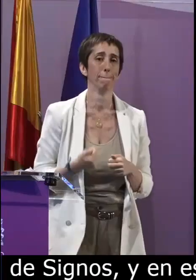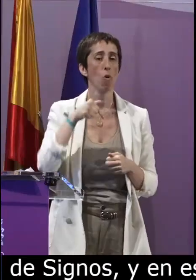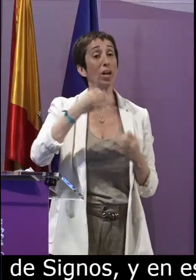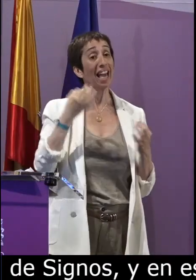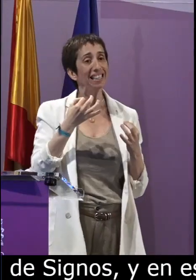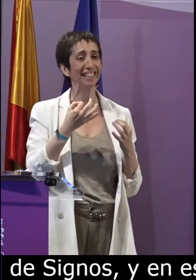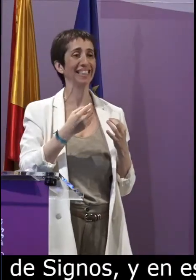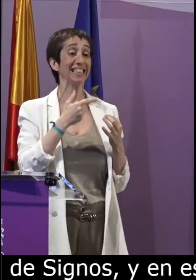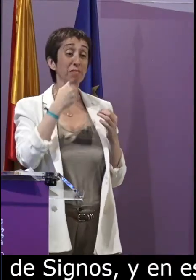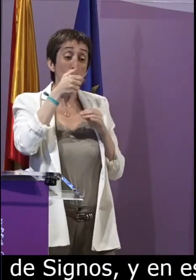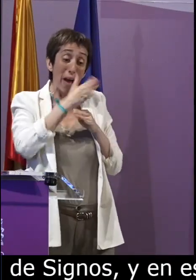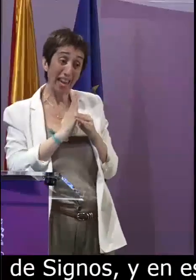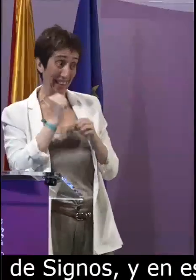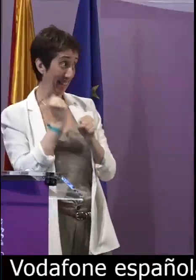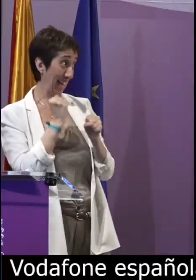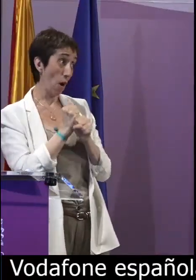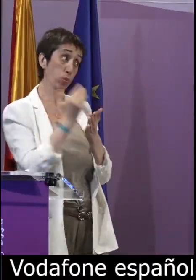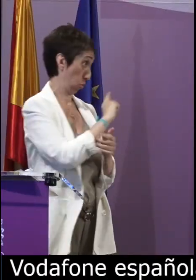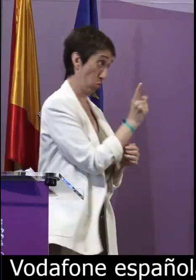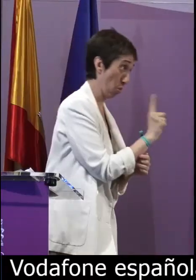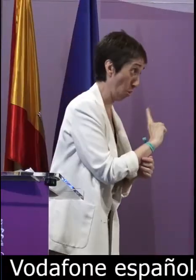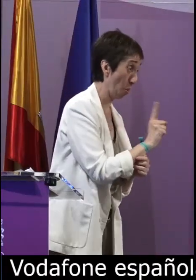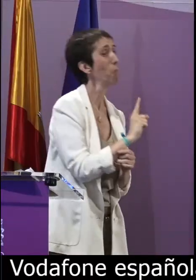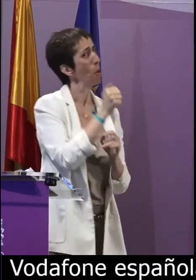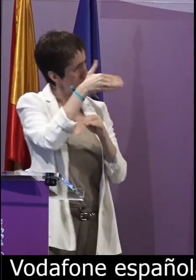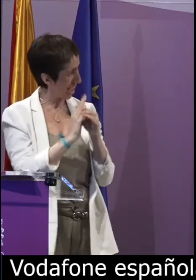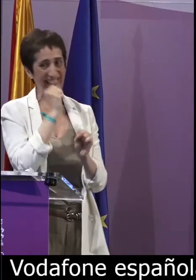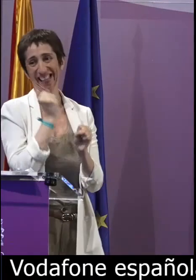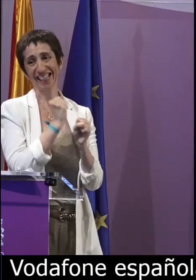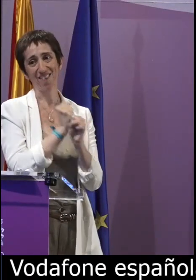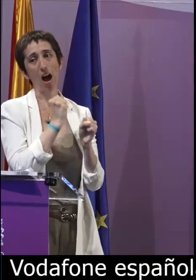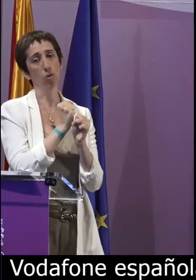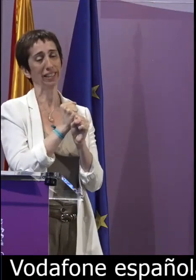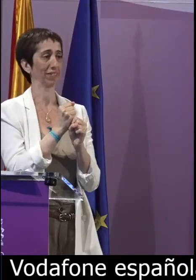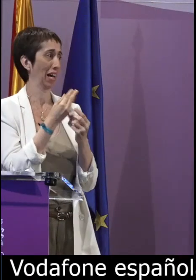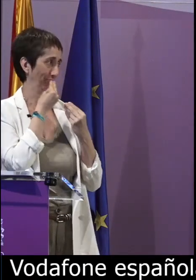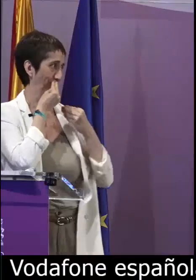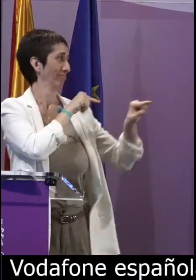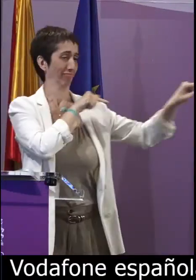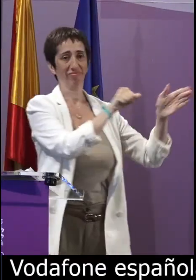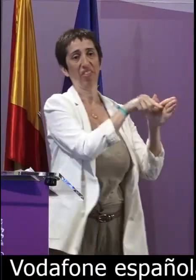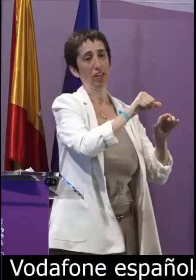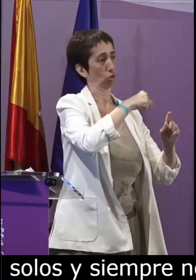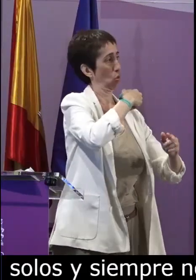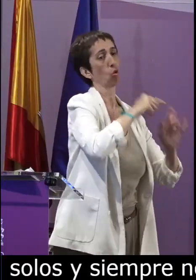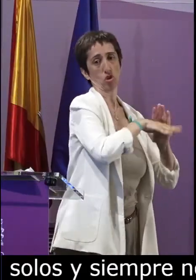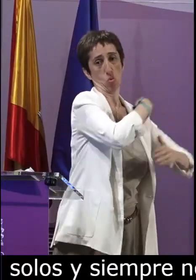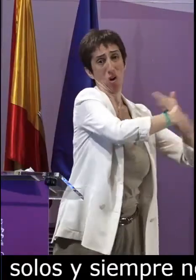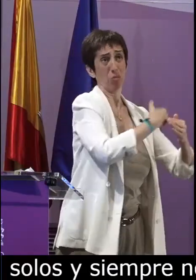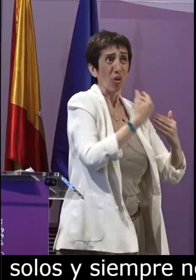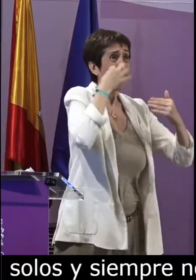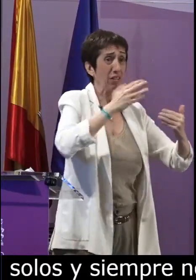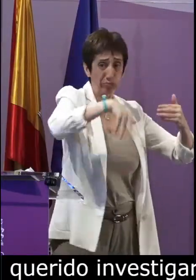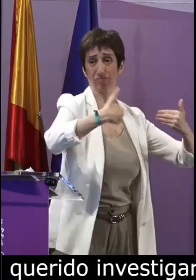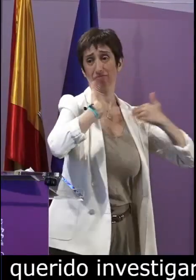Hoy yo me siento especialmente orgullosa porque parte de este trabajo que llevaba a cabo la CNSE no todo pero sí parte